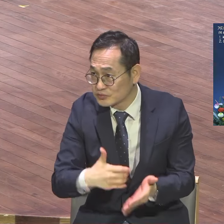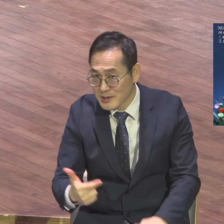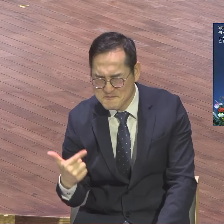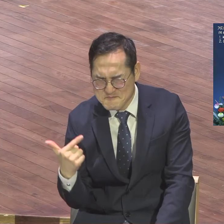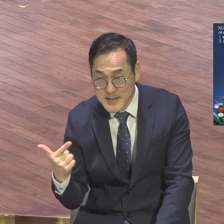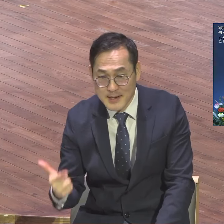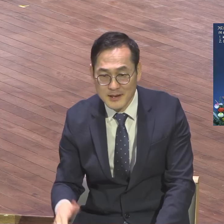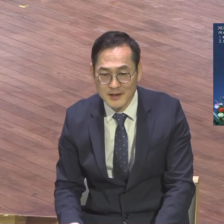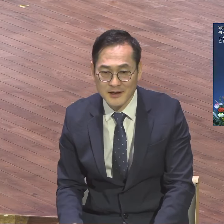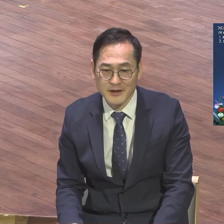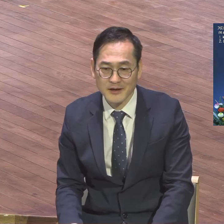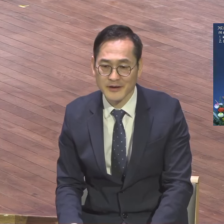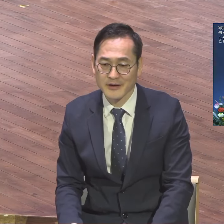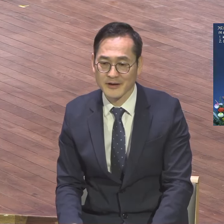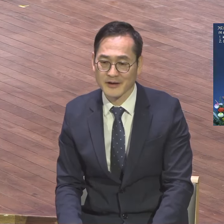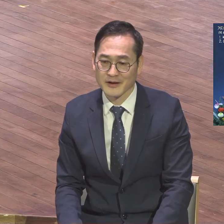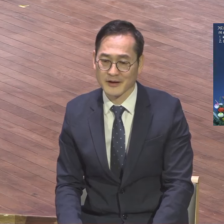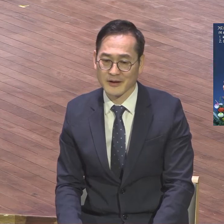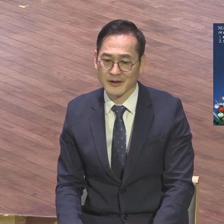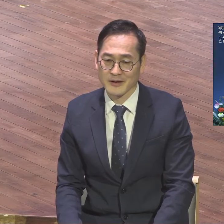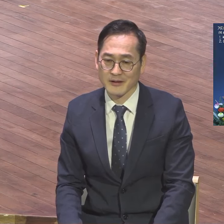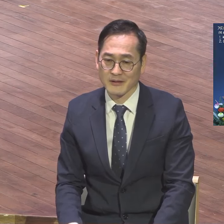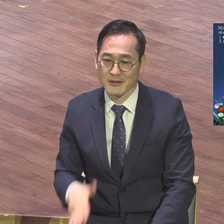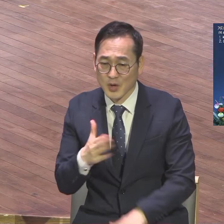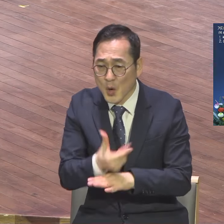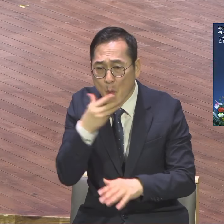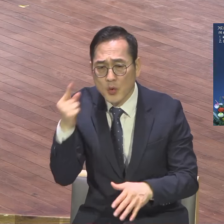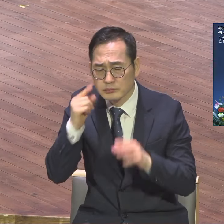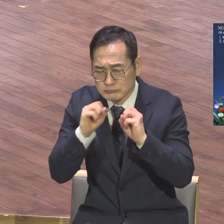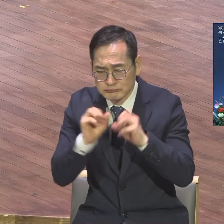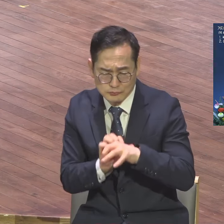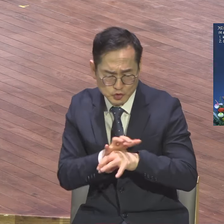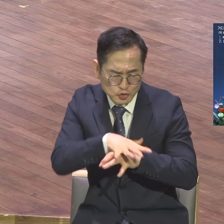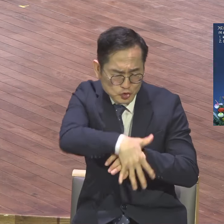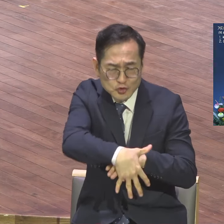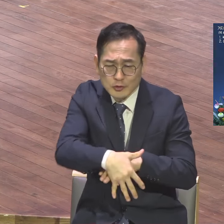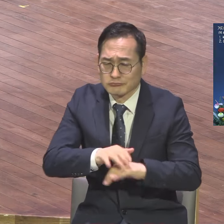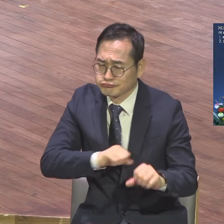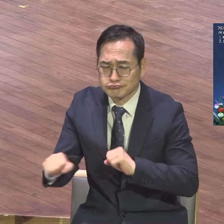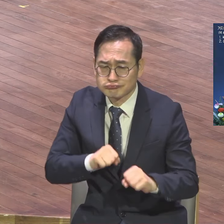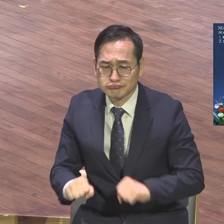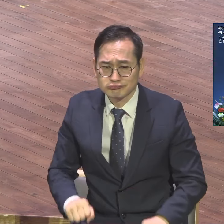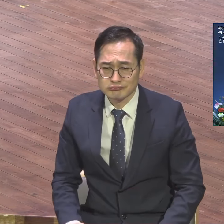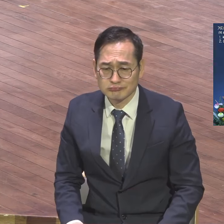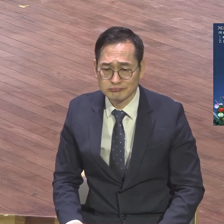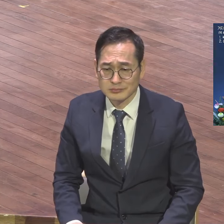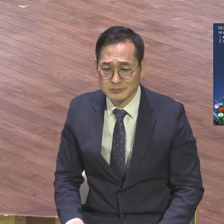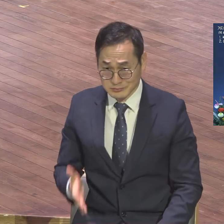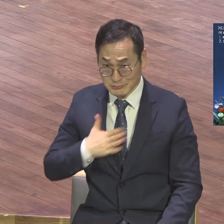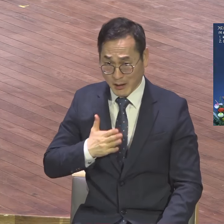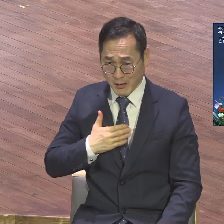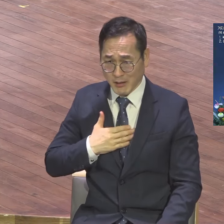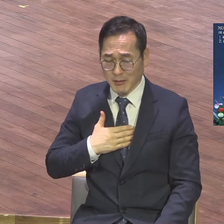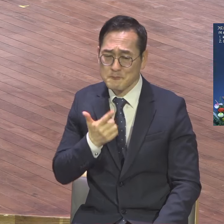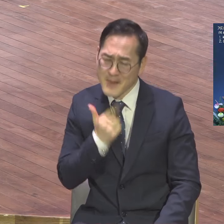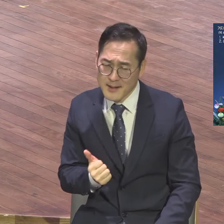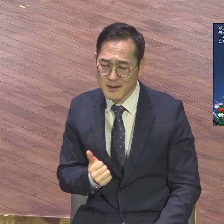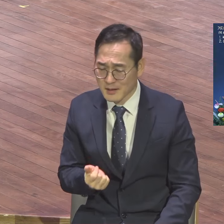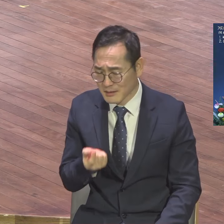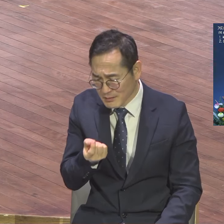자라가지고 지금 이렇게 세대보험하겠다고 이게 개다시예요 생명 있는 복음이 있으면